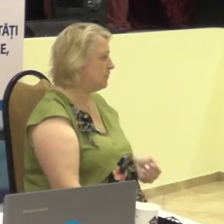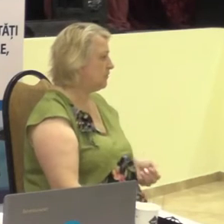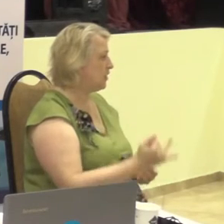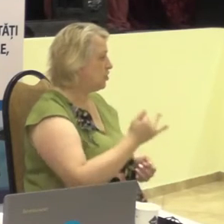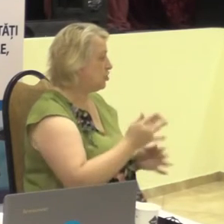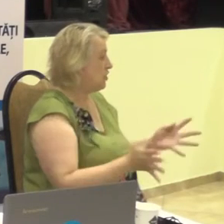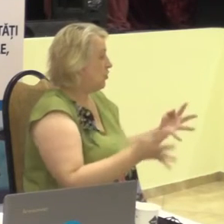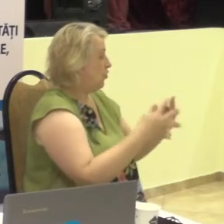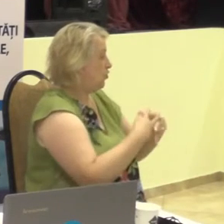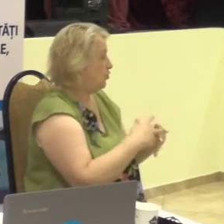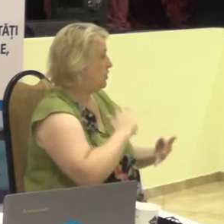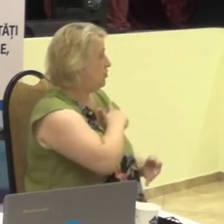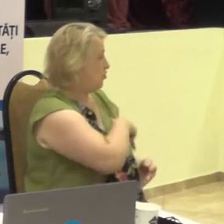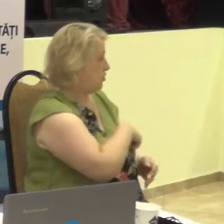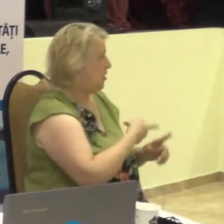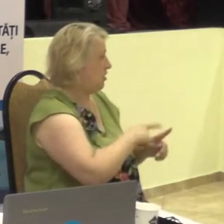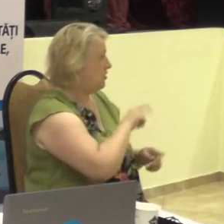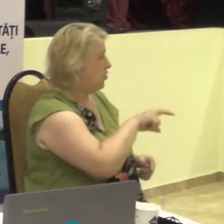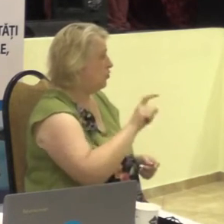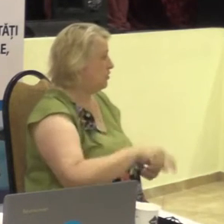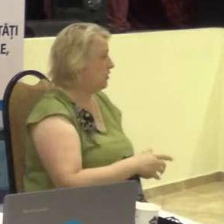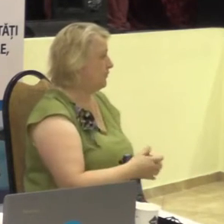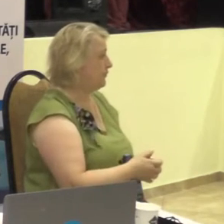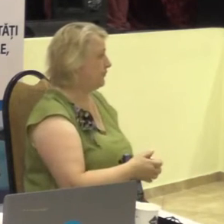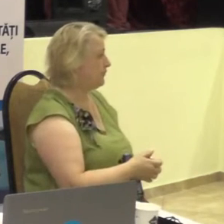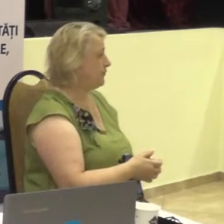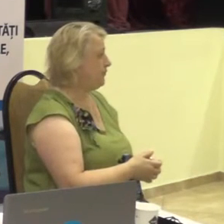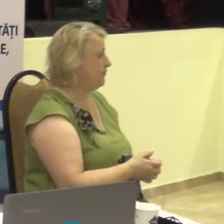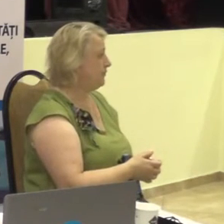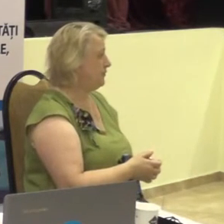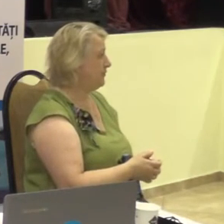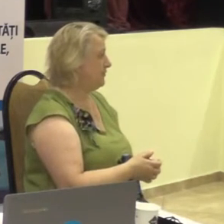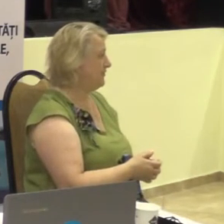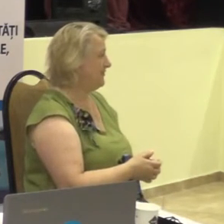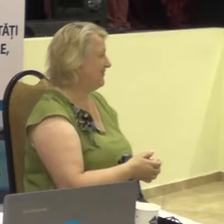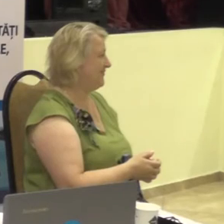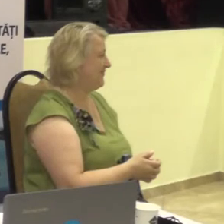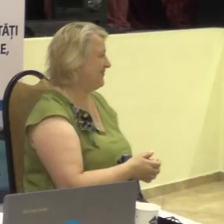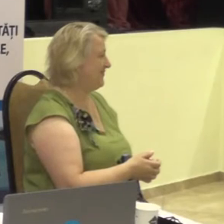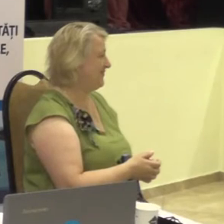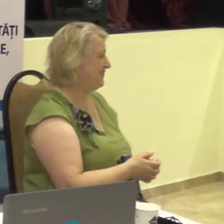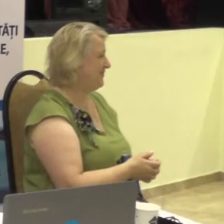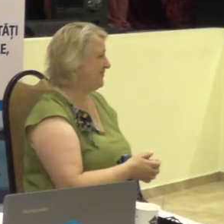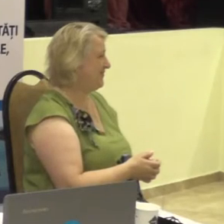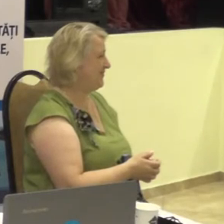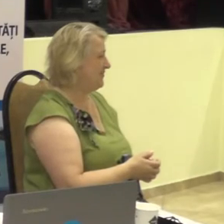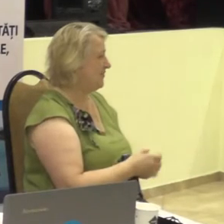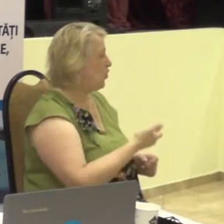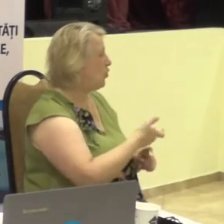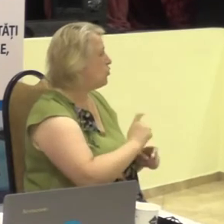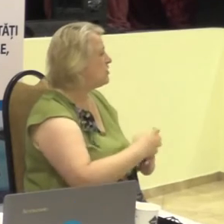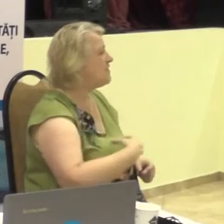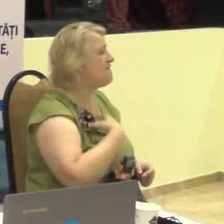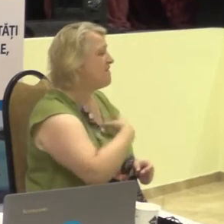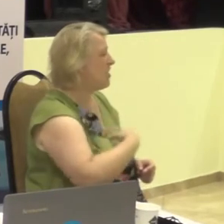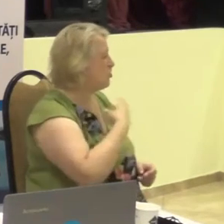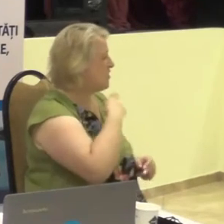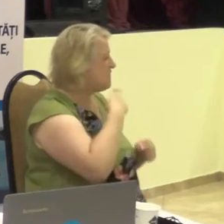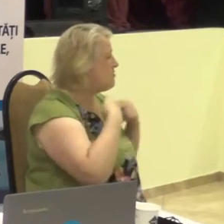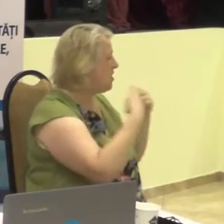inclusiunea socială acestor ani. O primordială, Atenția